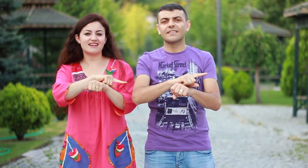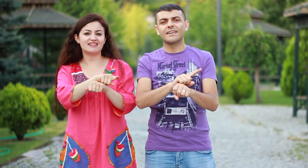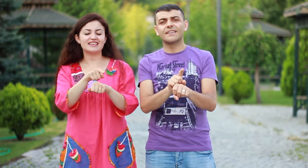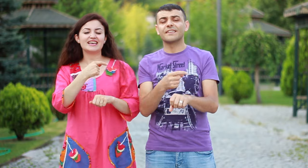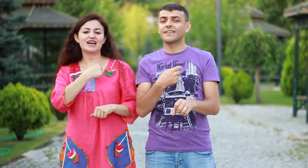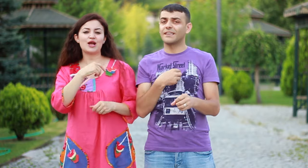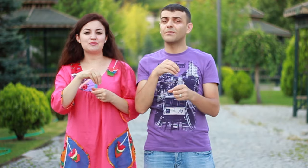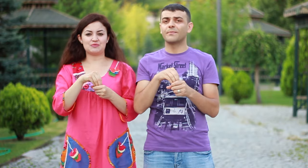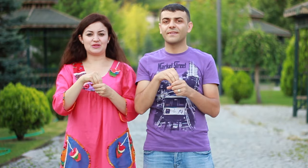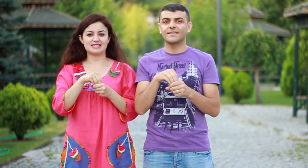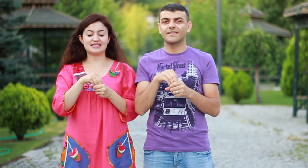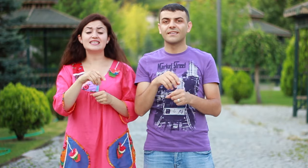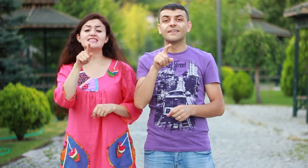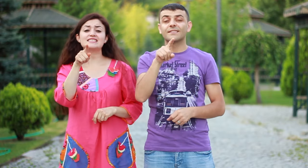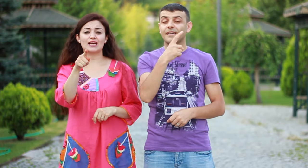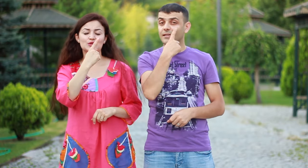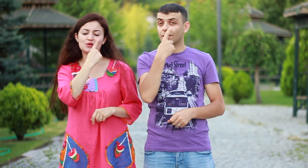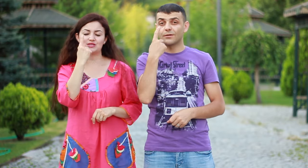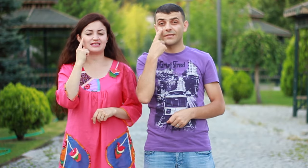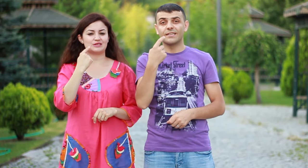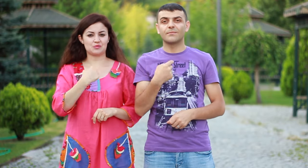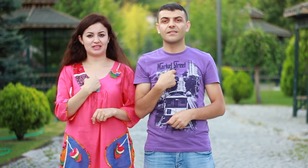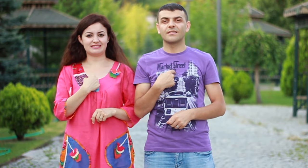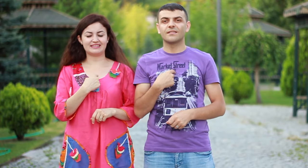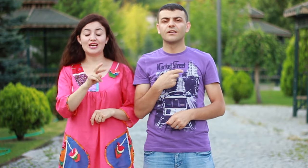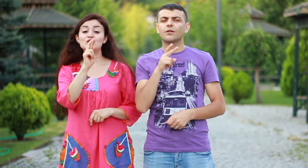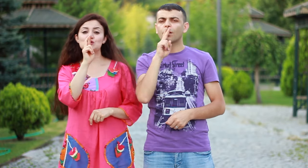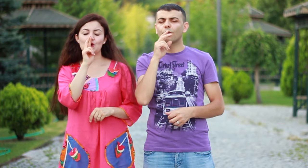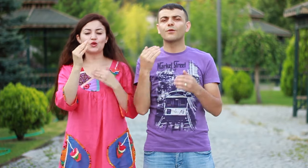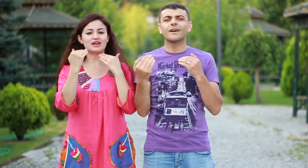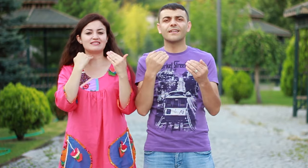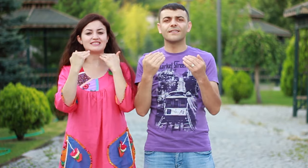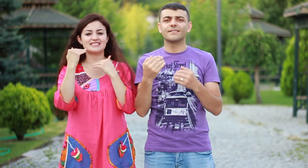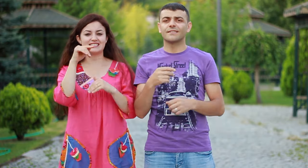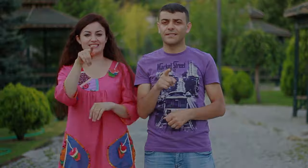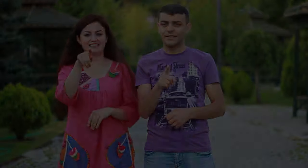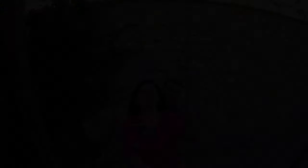saniye kalbimdesin Sen gözlerimin sonlar resisin